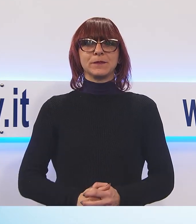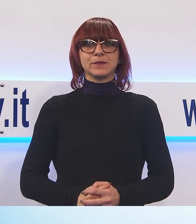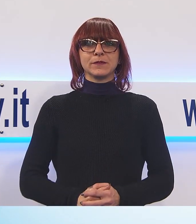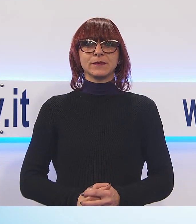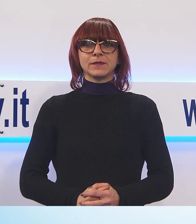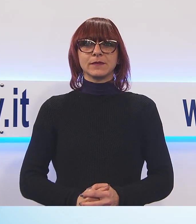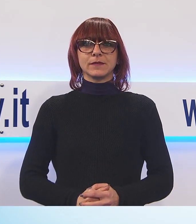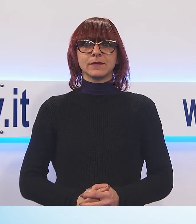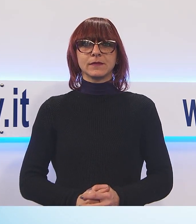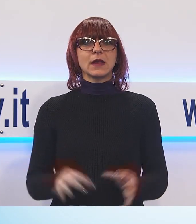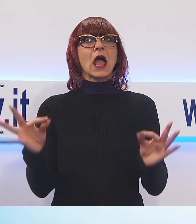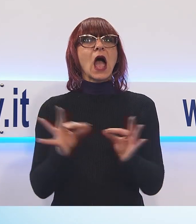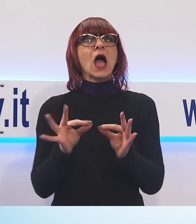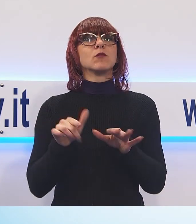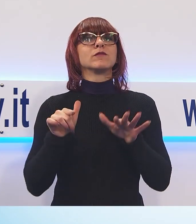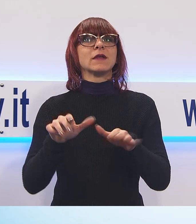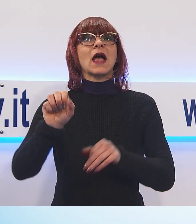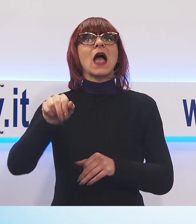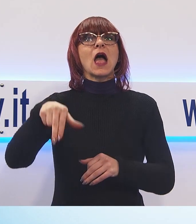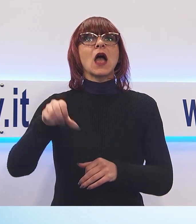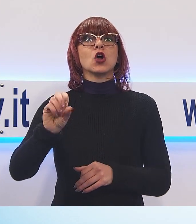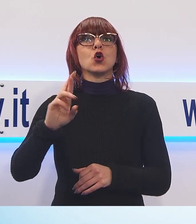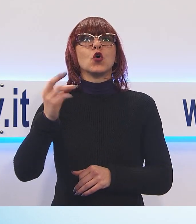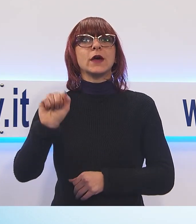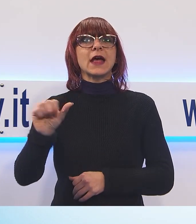Ed ora l'ancora di Sergio Talenti.